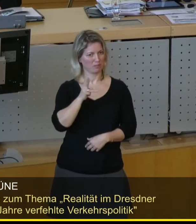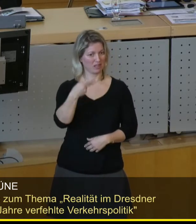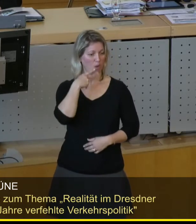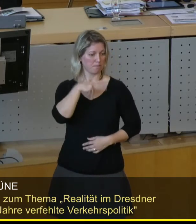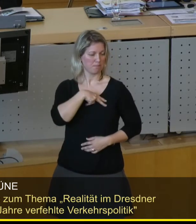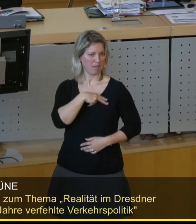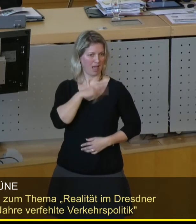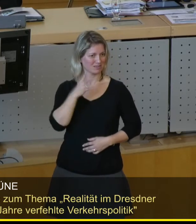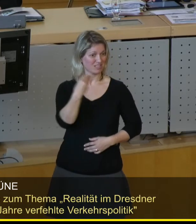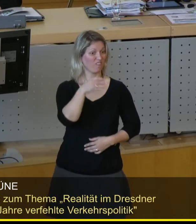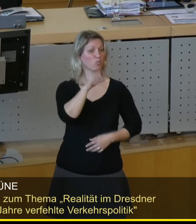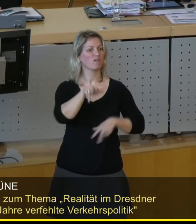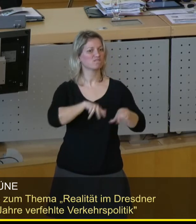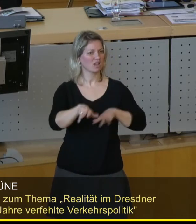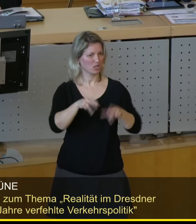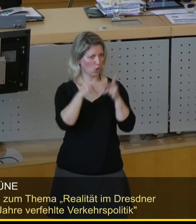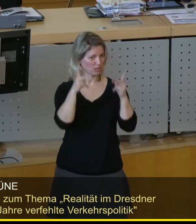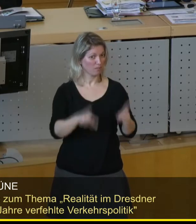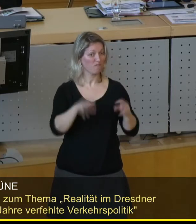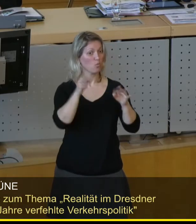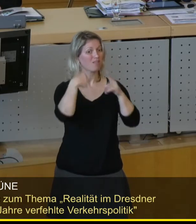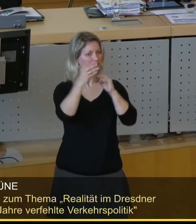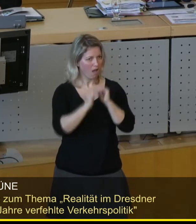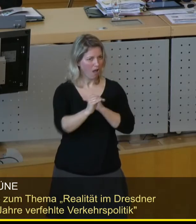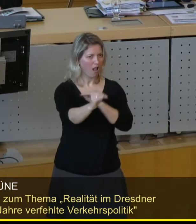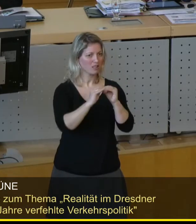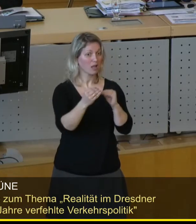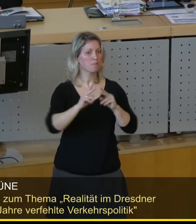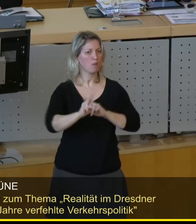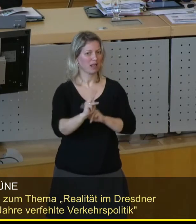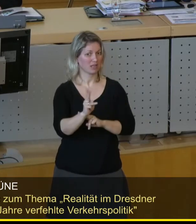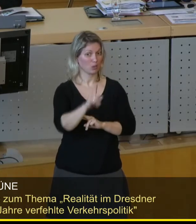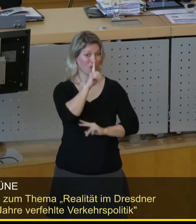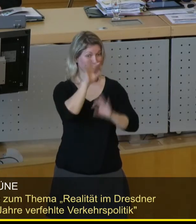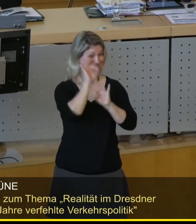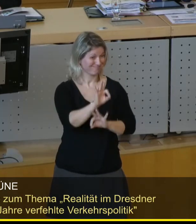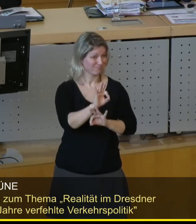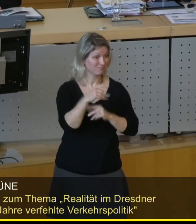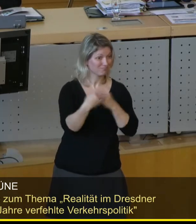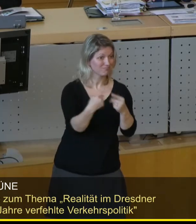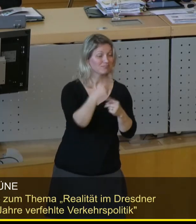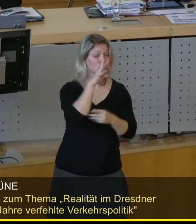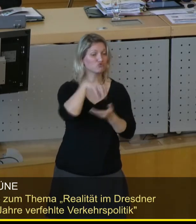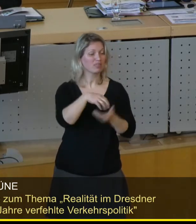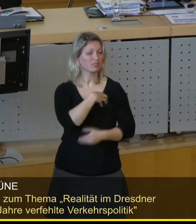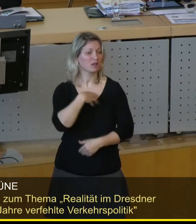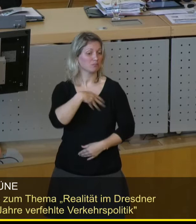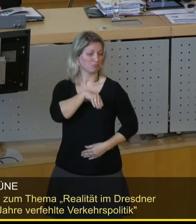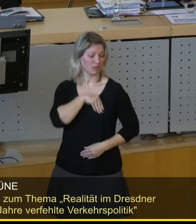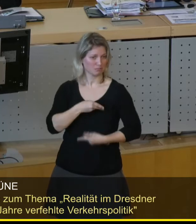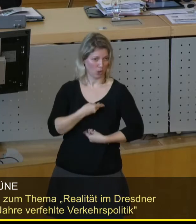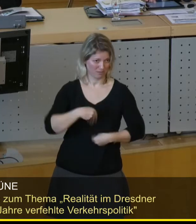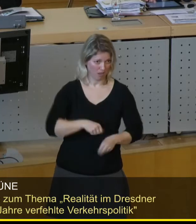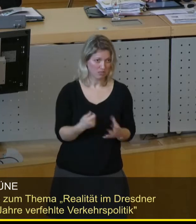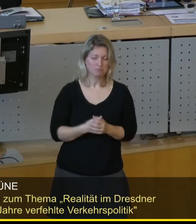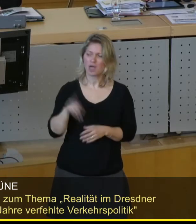für das Verkehrskonzept, für nachhaltige Mobilität. Und wenn es gut läuft, wird die Stadt Dresden diesen Preis auch bekommen. Sie haben weitere Punkte angesprochen, zum